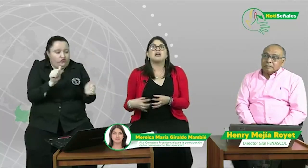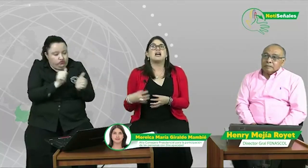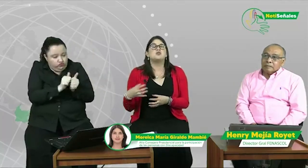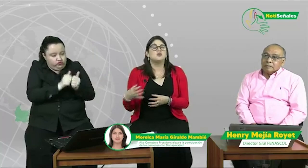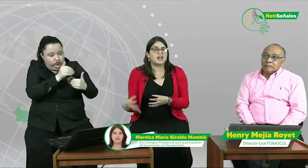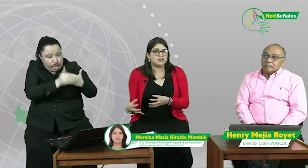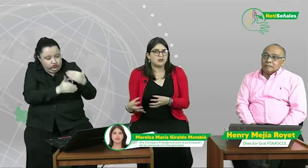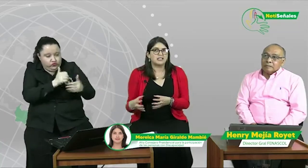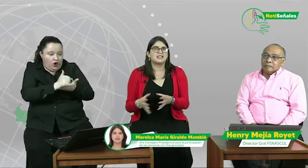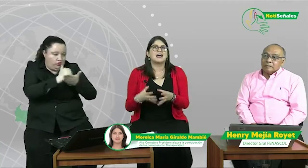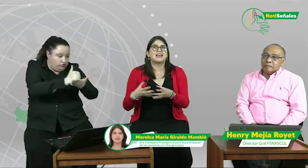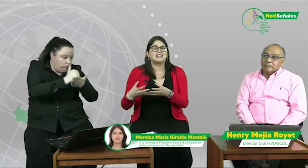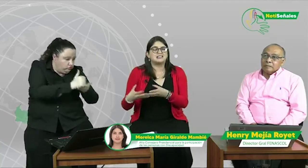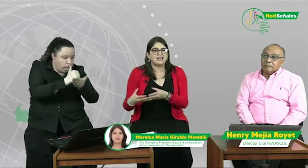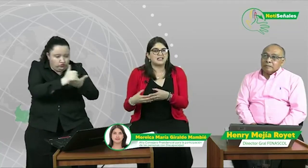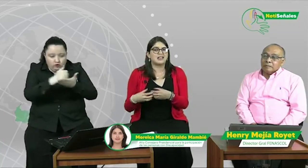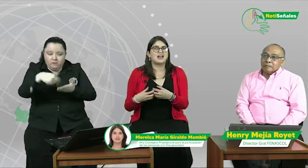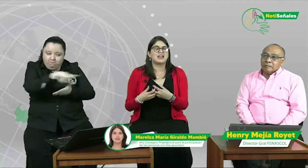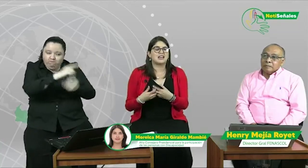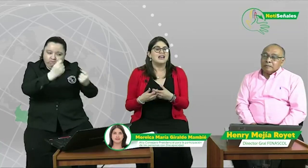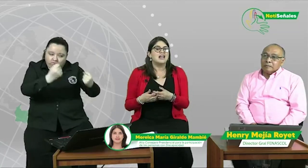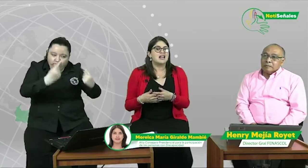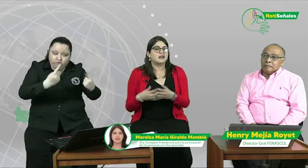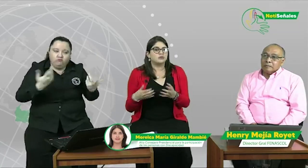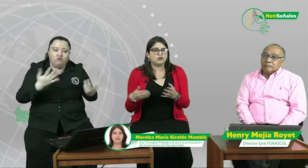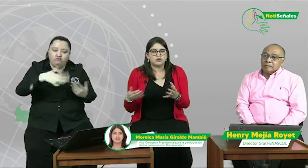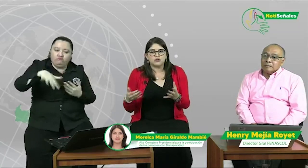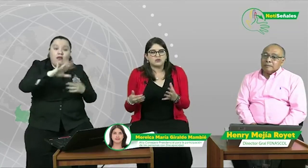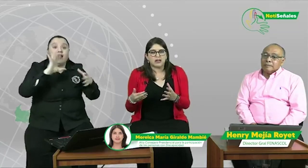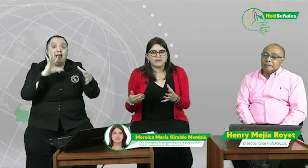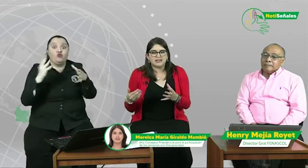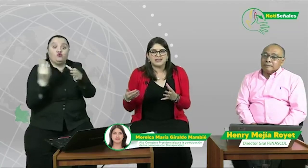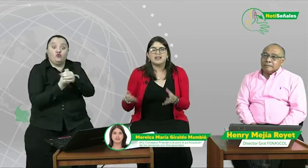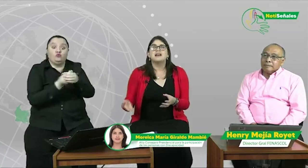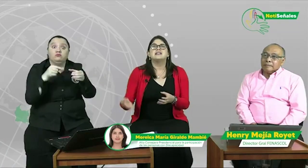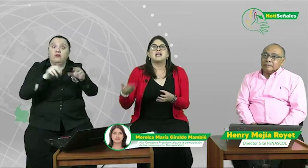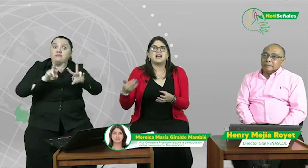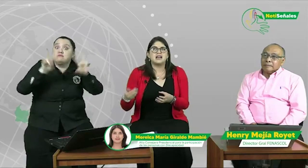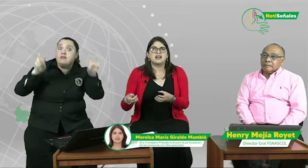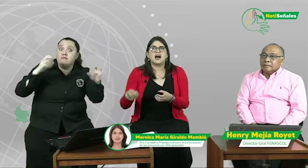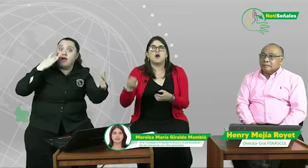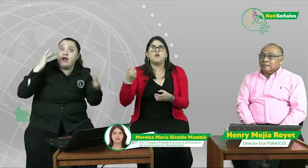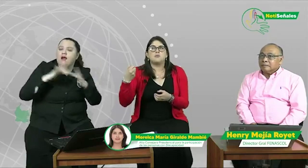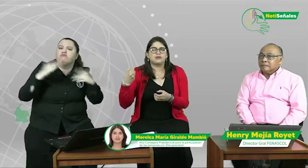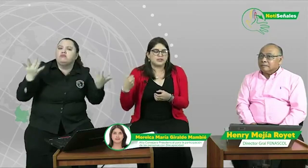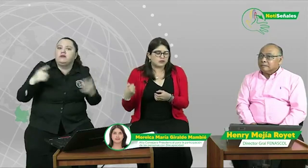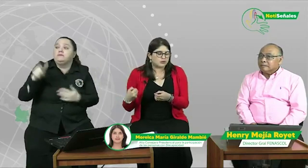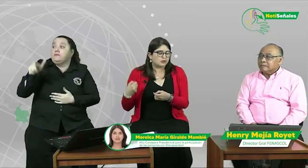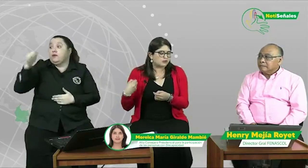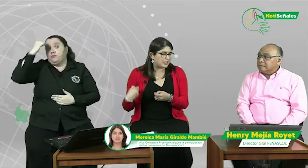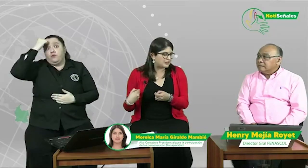ayudándoles a que entiendan, a que la inclusión no es solamente traer a un profesor docente